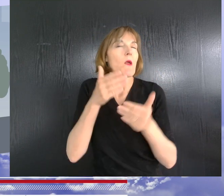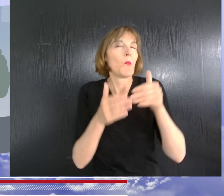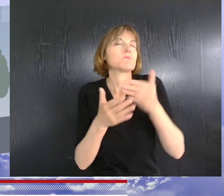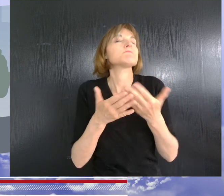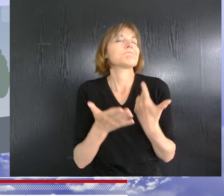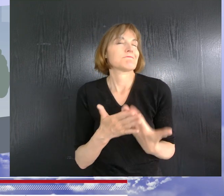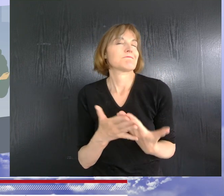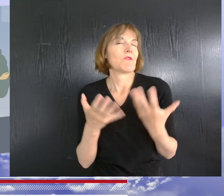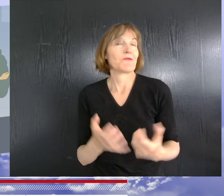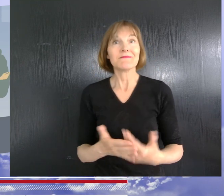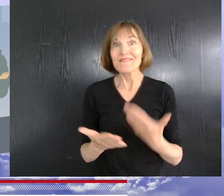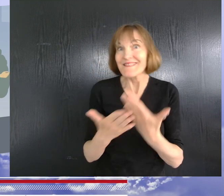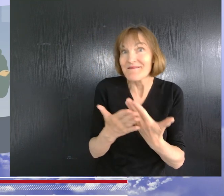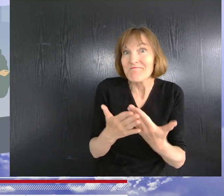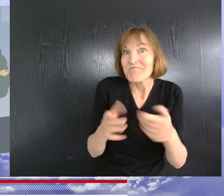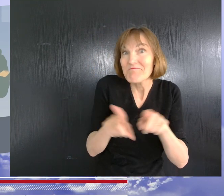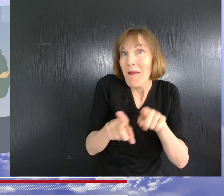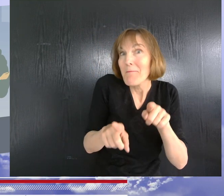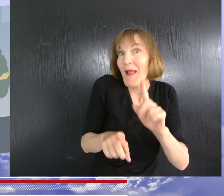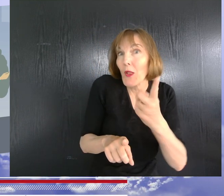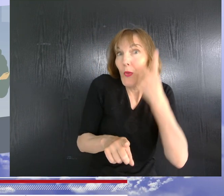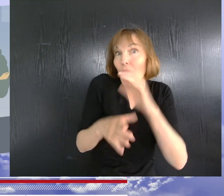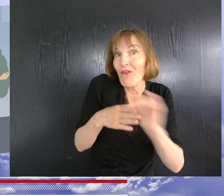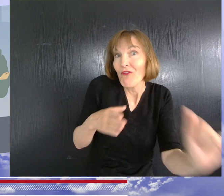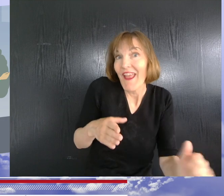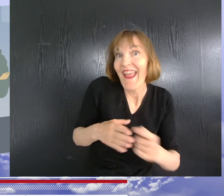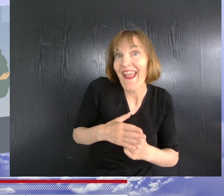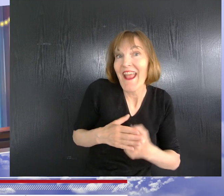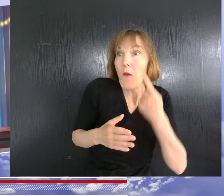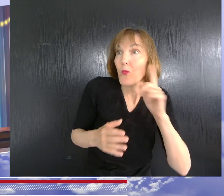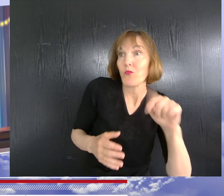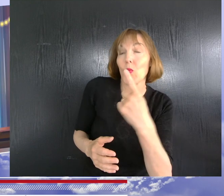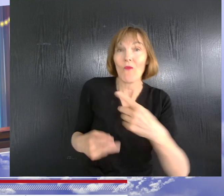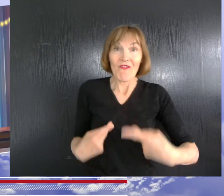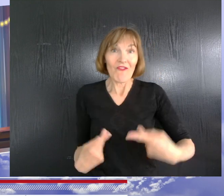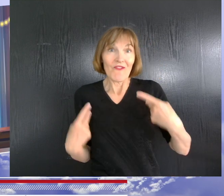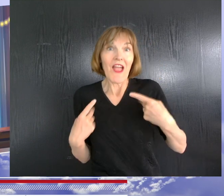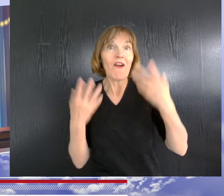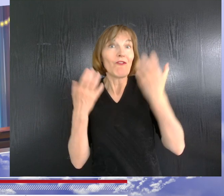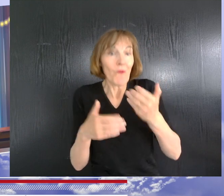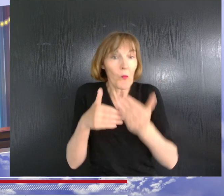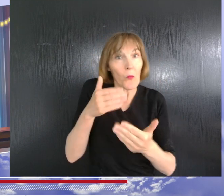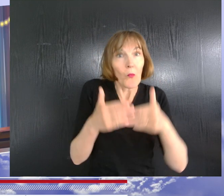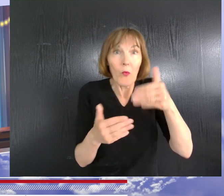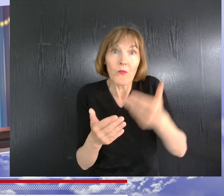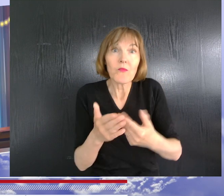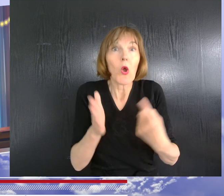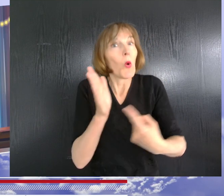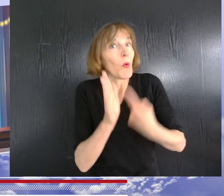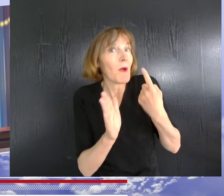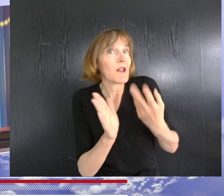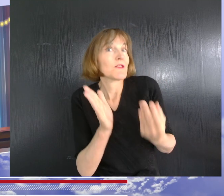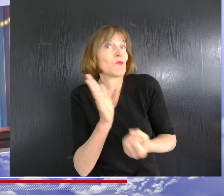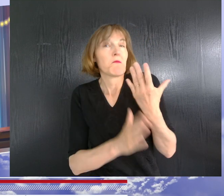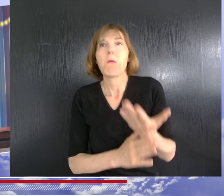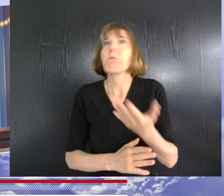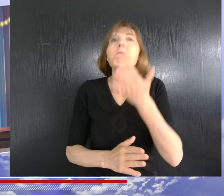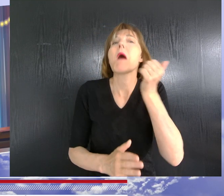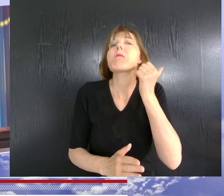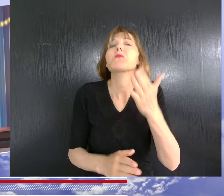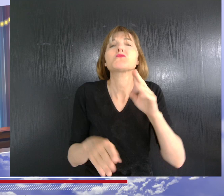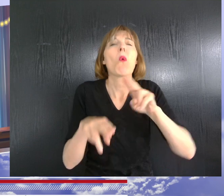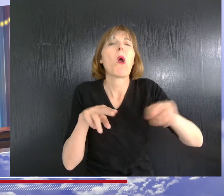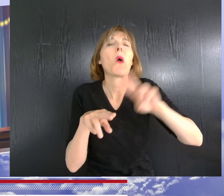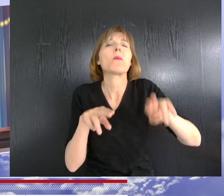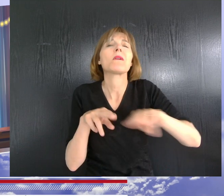construction. N'est-ce pas ainsi que Dieu procède ? Il veut reconstruire notre vie et n'a aucun besoin